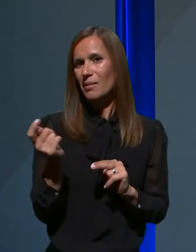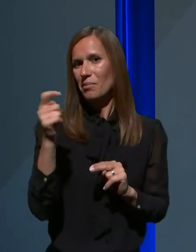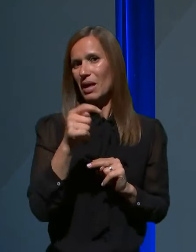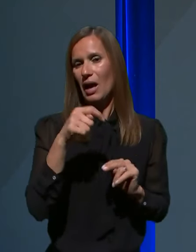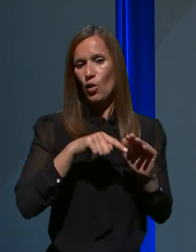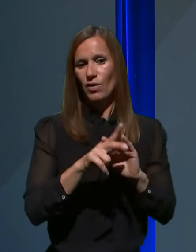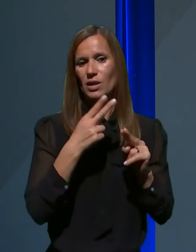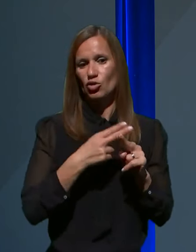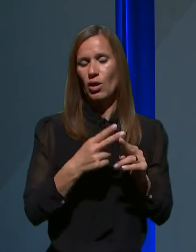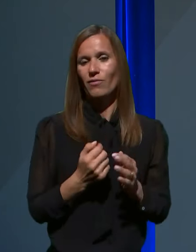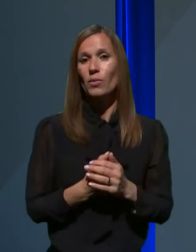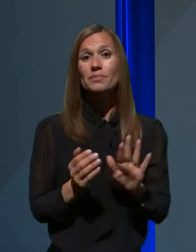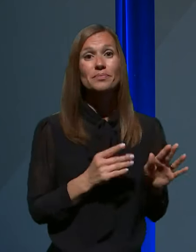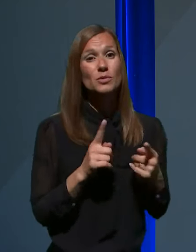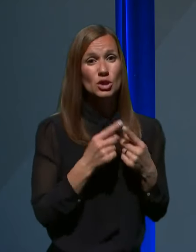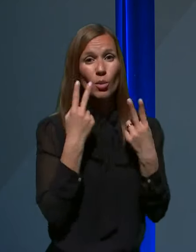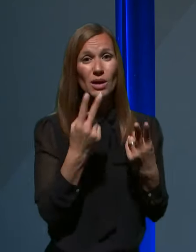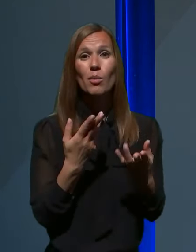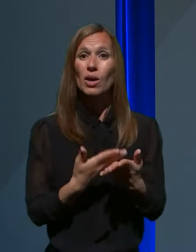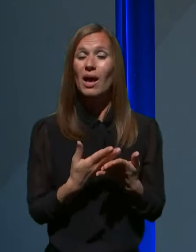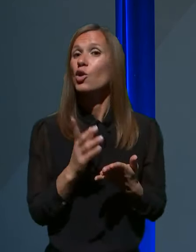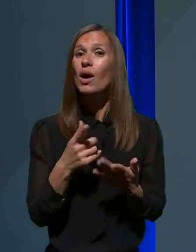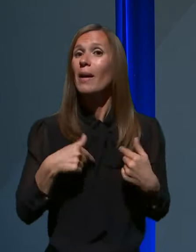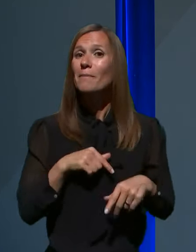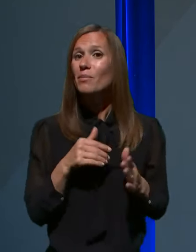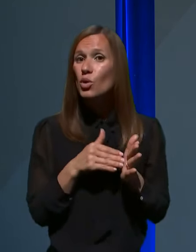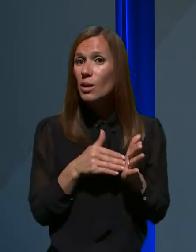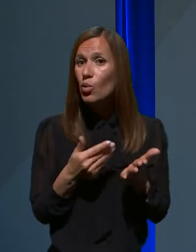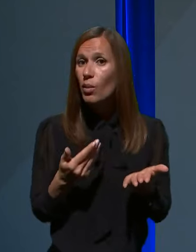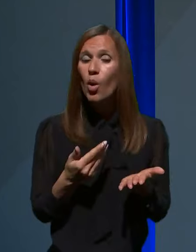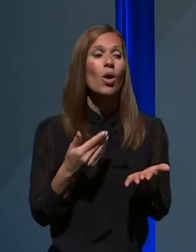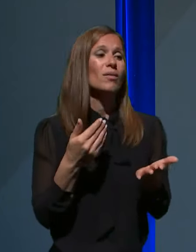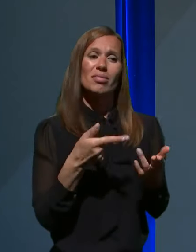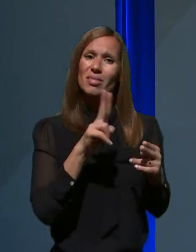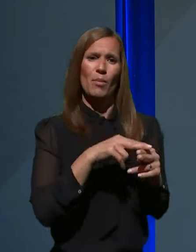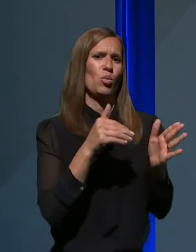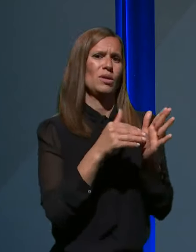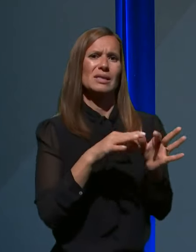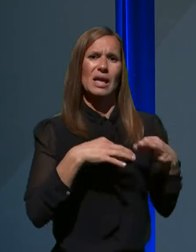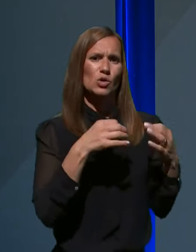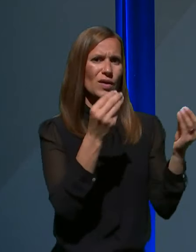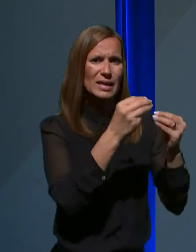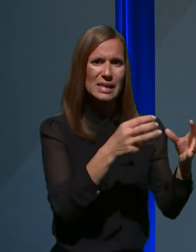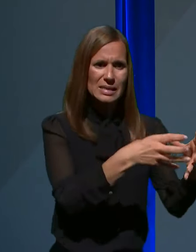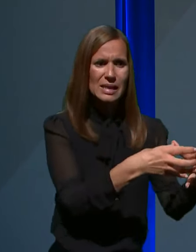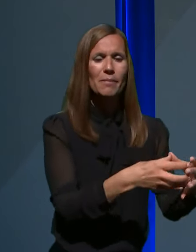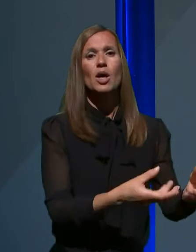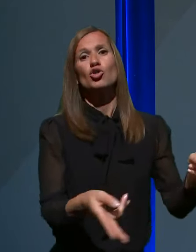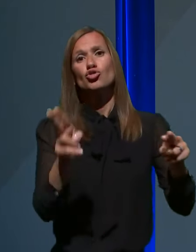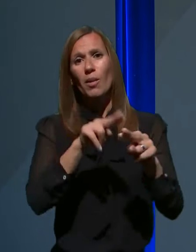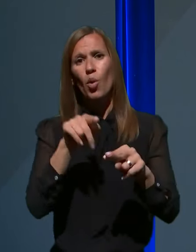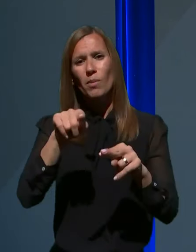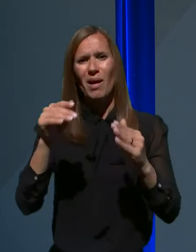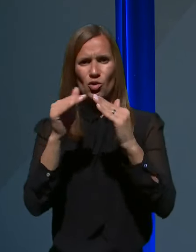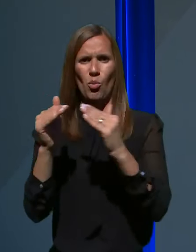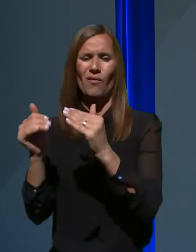Seveda mi, če gledamo realno, seveda kaj potrebuje, potrebuje zdravstveni sistem brez dvoma, še bolj pa v tem trenutku ti domovi za